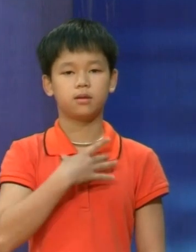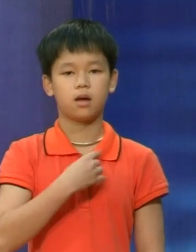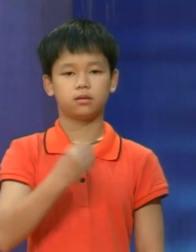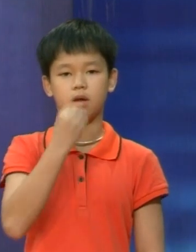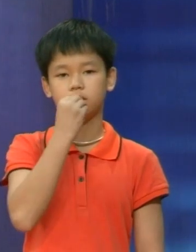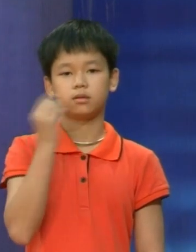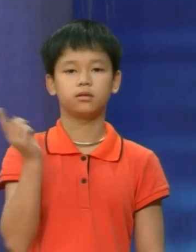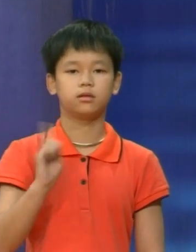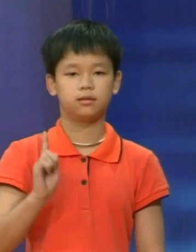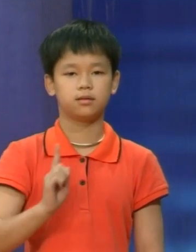Bạn thích ăn gì nhỉ